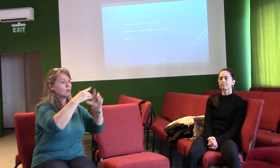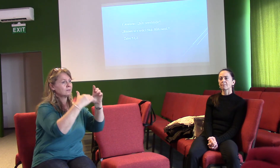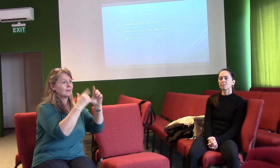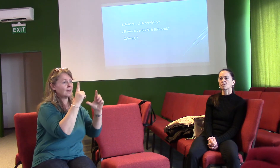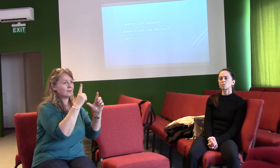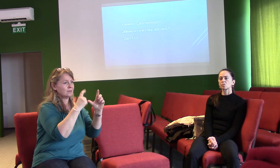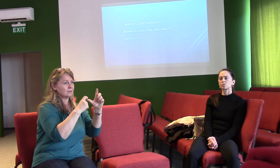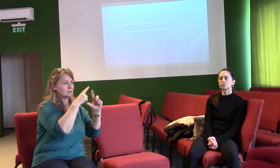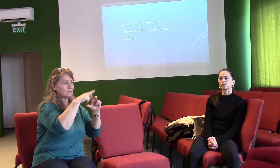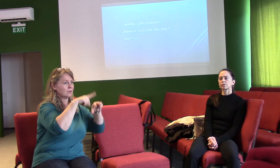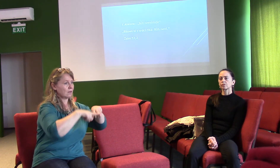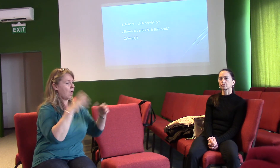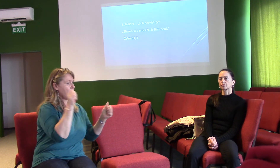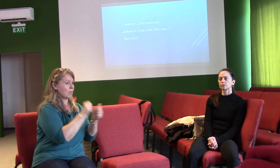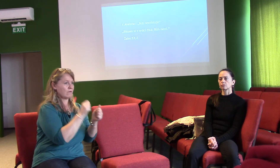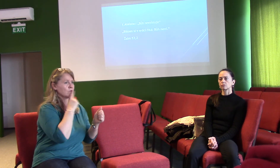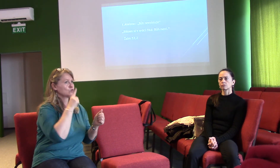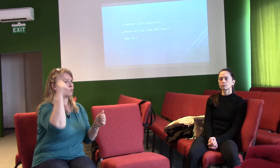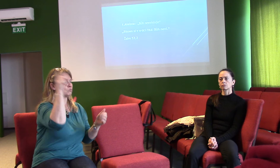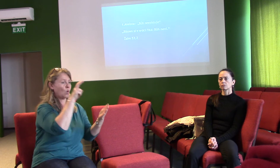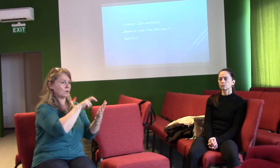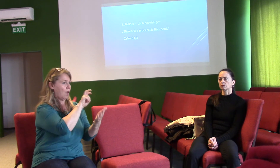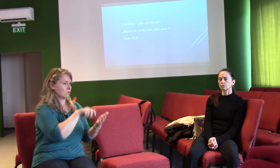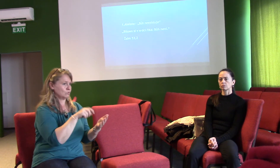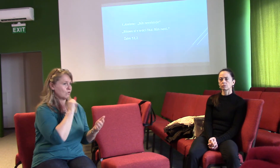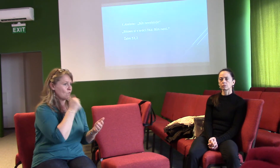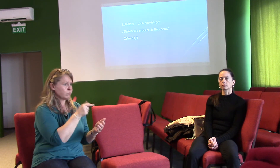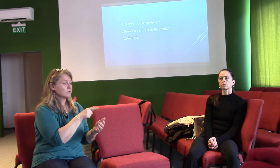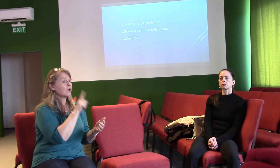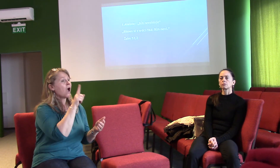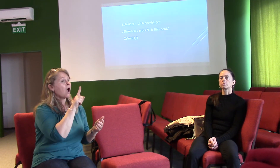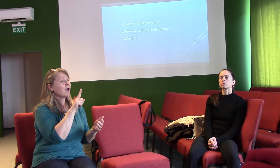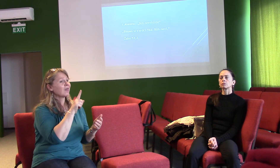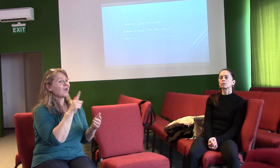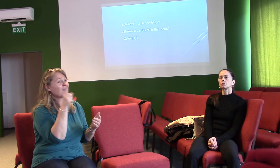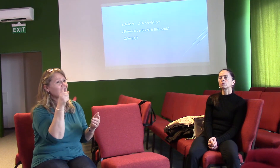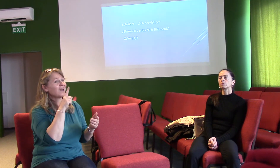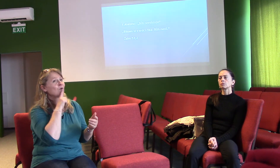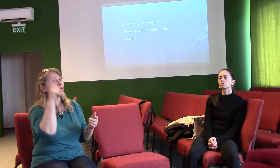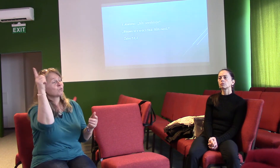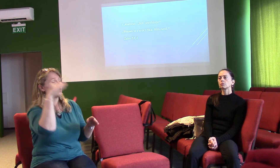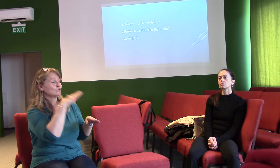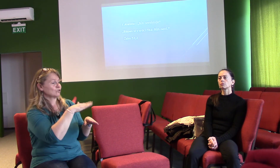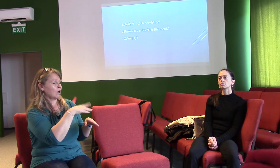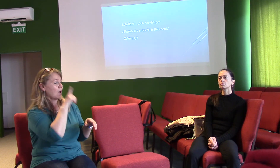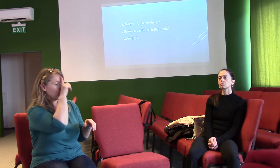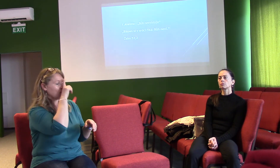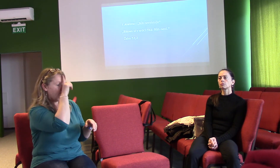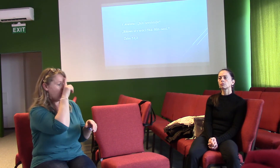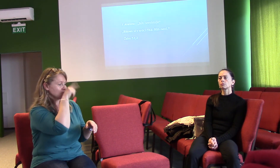neexistuje. Boží slovo k tomu má takovou vtipnou poznámku. Blázenci v srdci říká, Bůh není. Žán